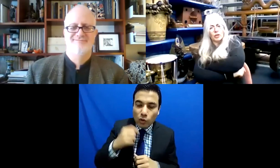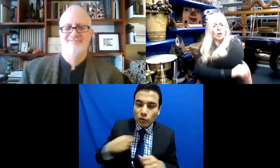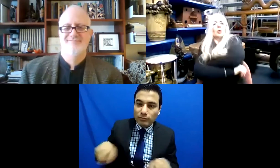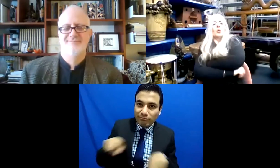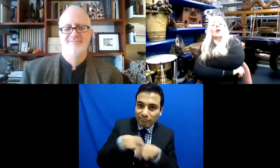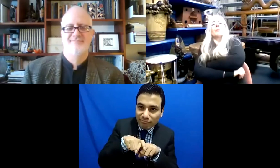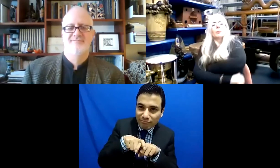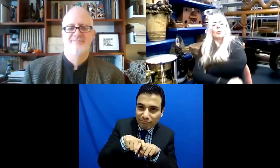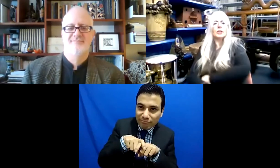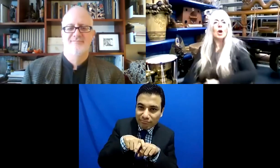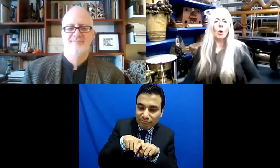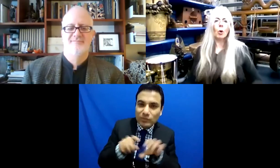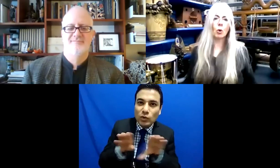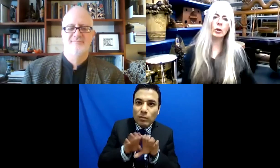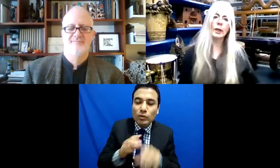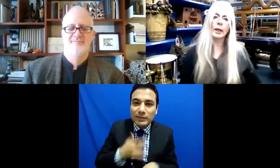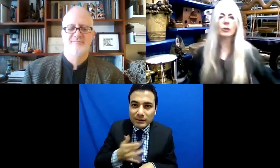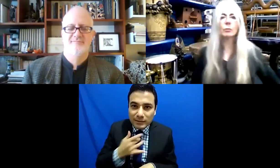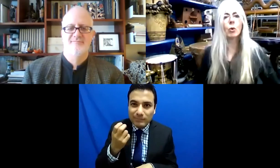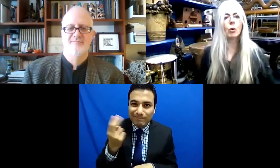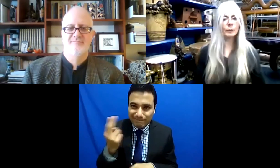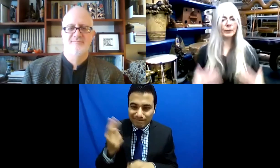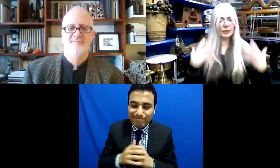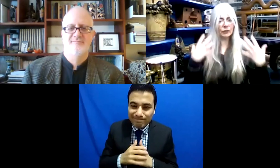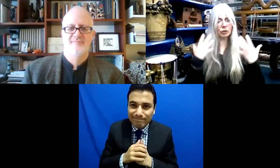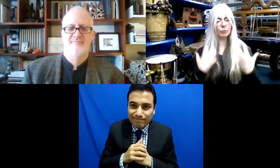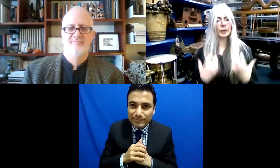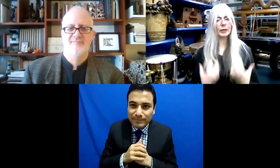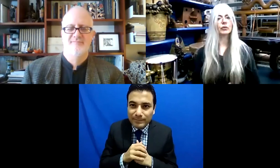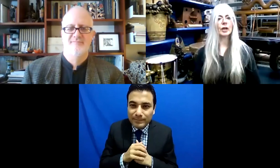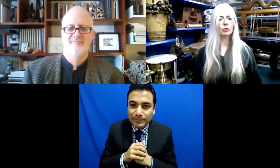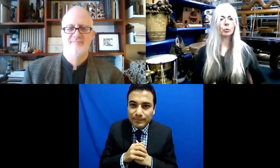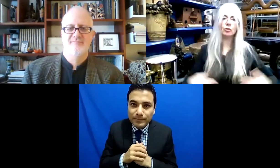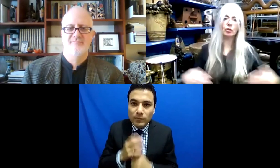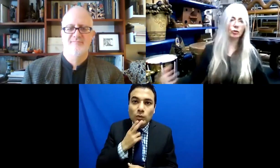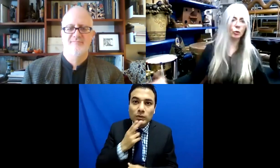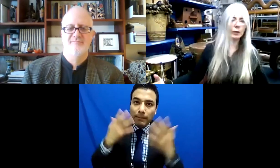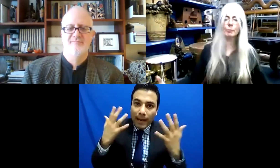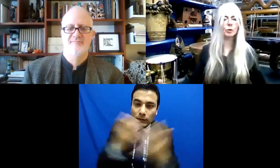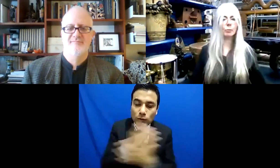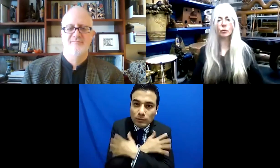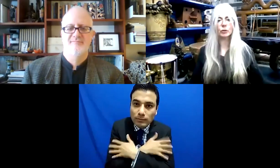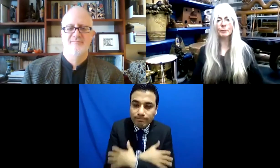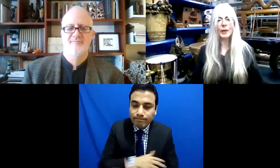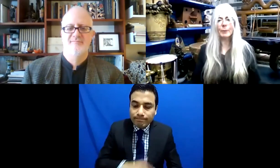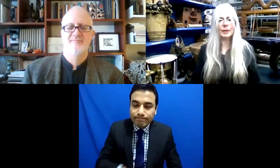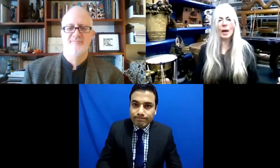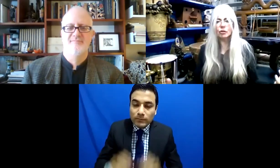distinto si estás de cuclillas o cuando cruzas los brazos o es más fácil